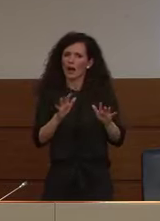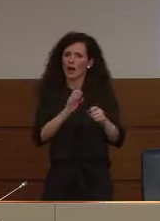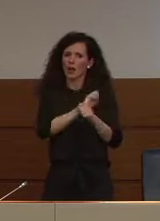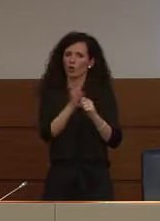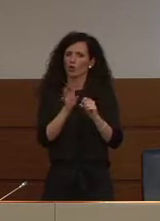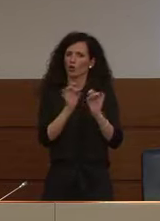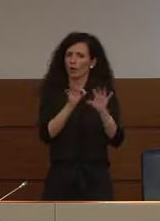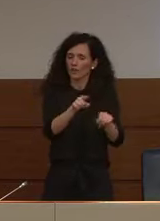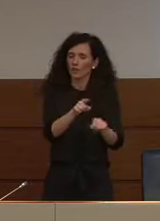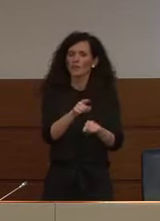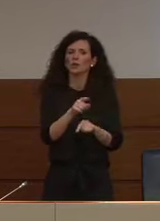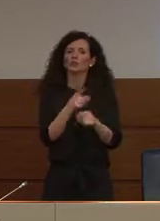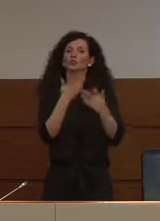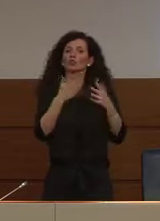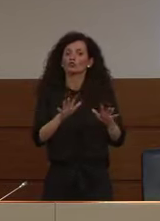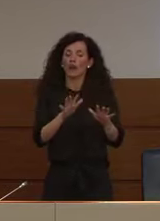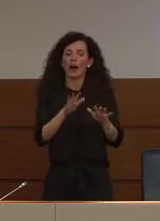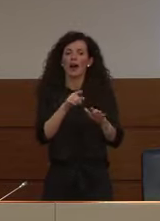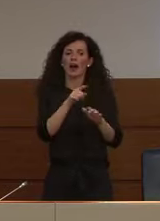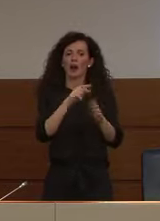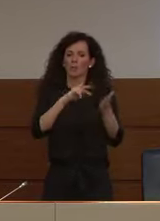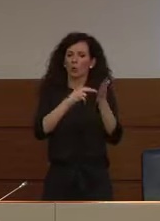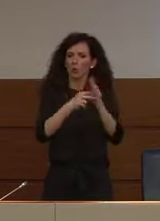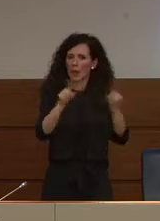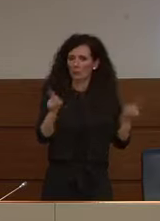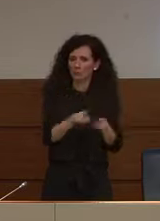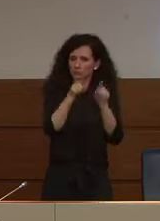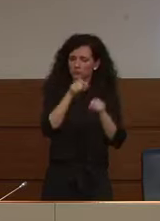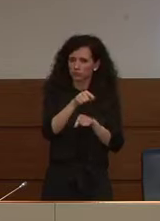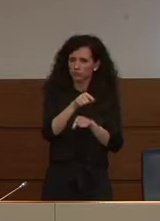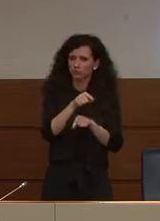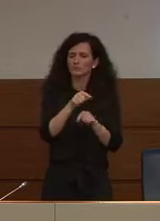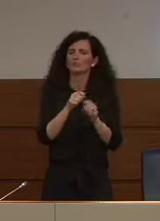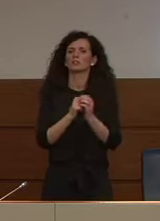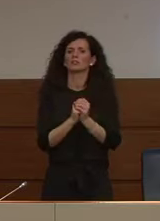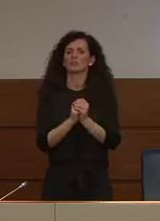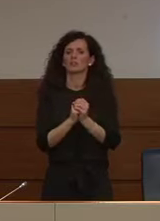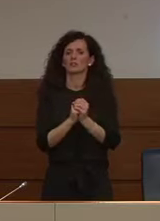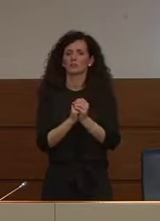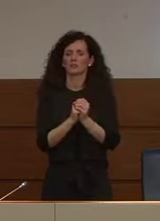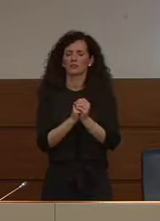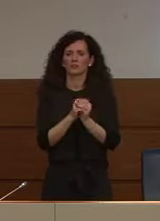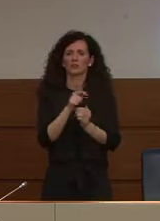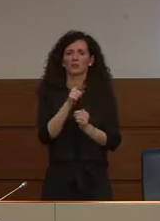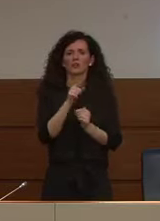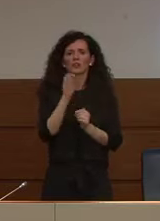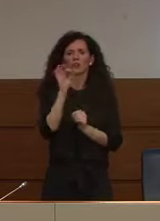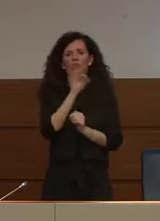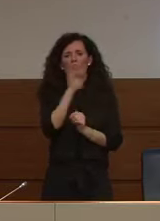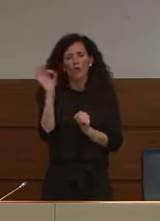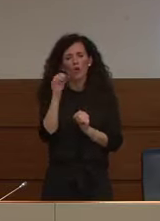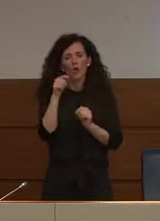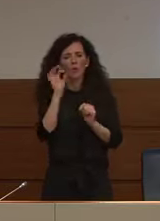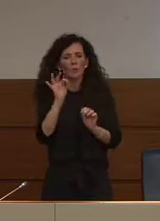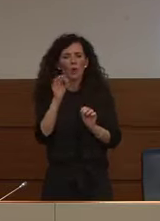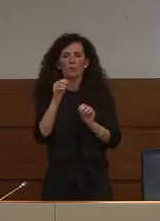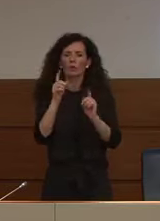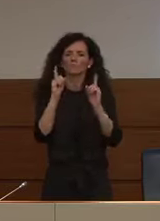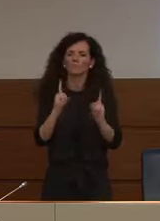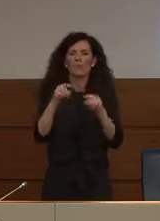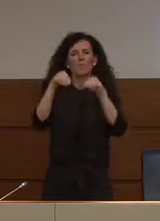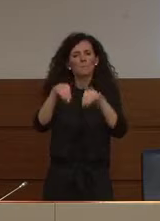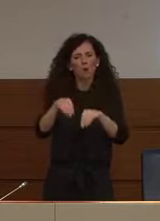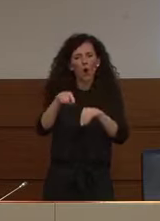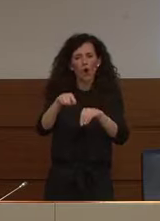piuttosto che provengono da aree dove c'è una particolare concentrazione è